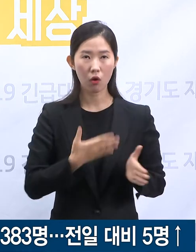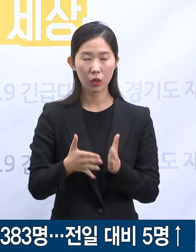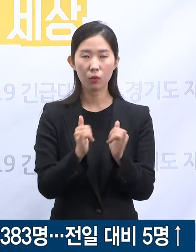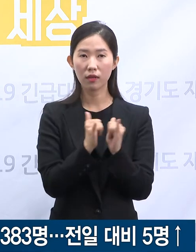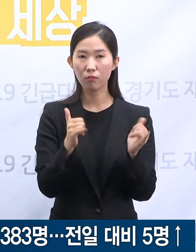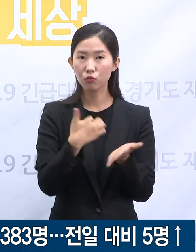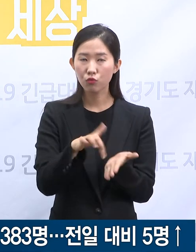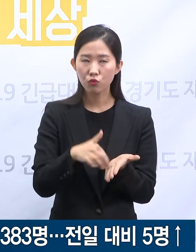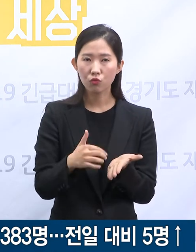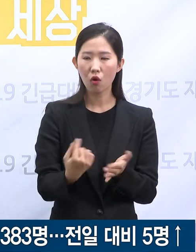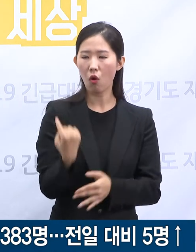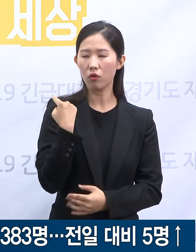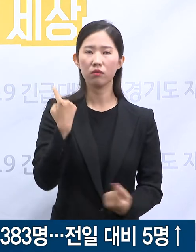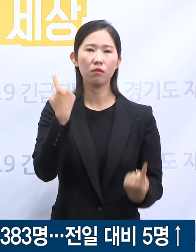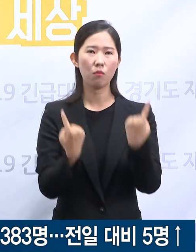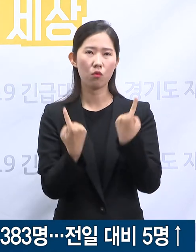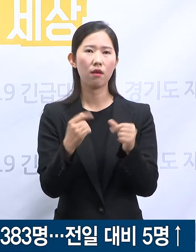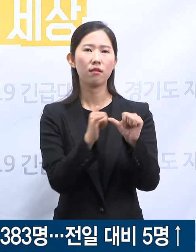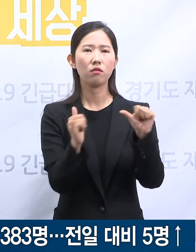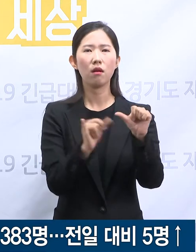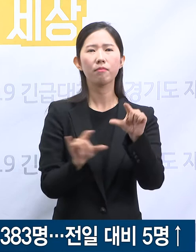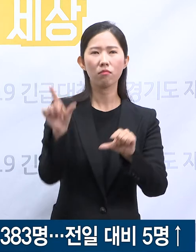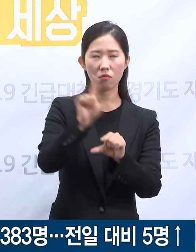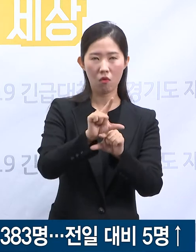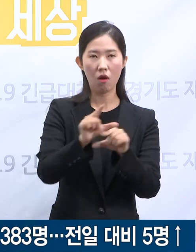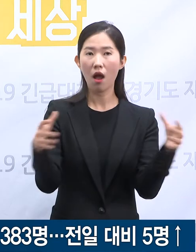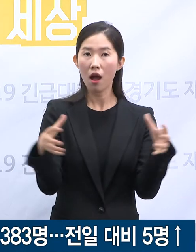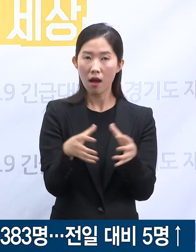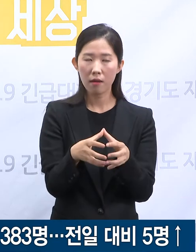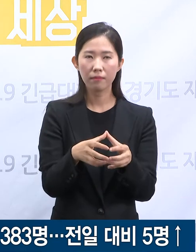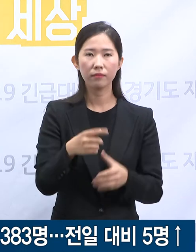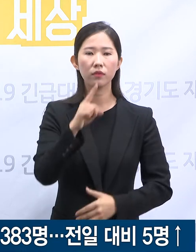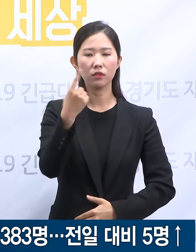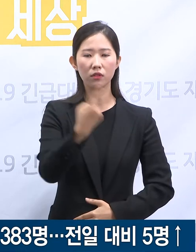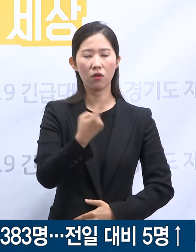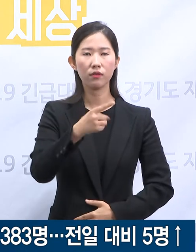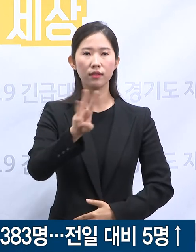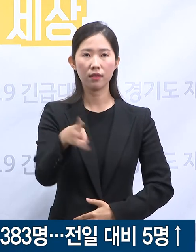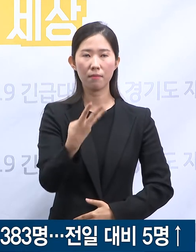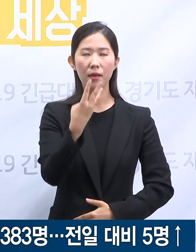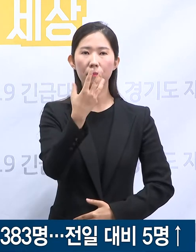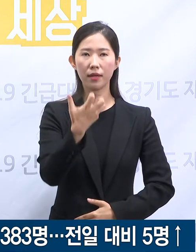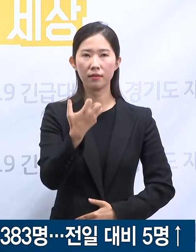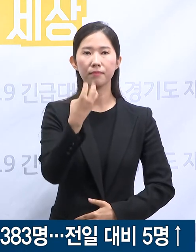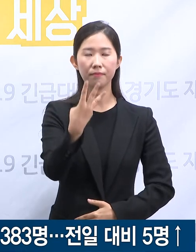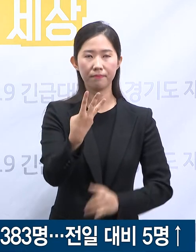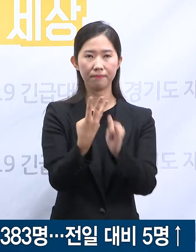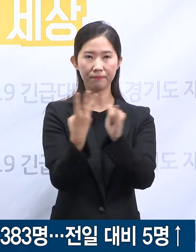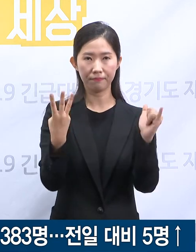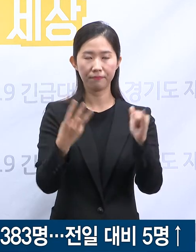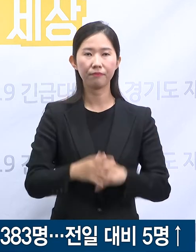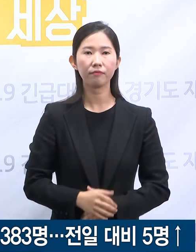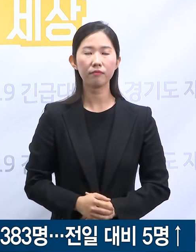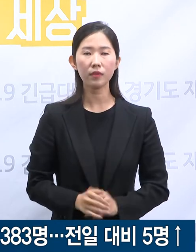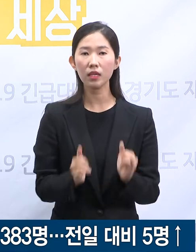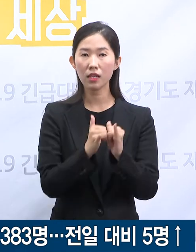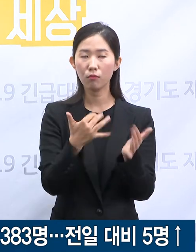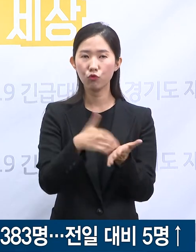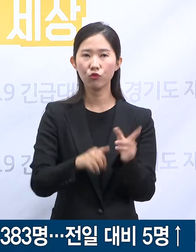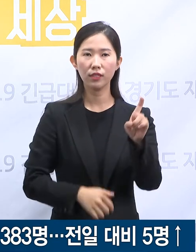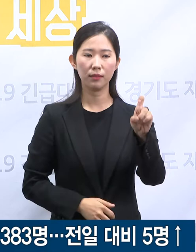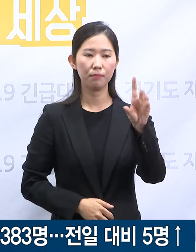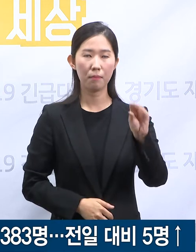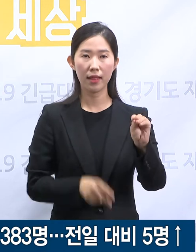전일 오전 0시 대비 5명이 증가한 총 1,383명입니다. 인구 10만 명당